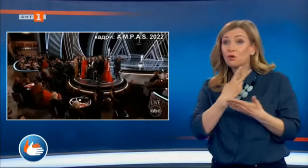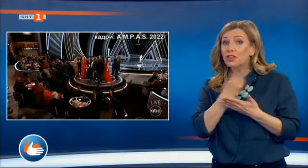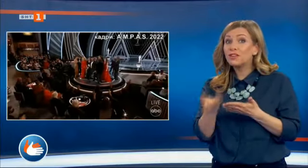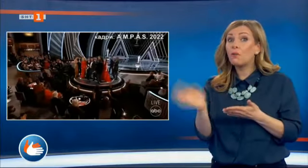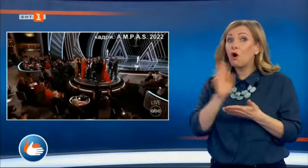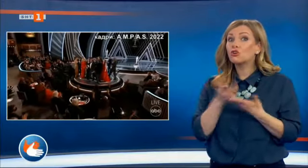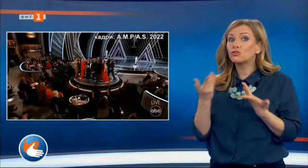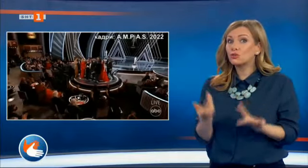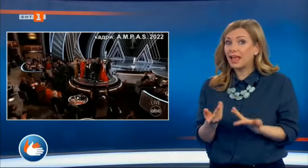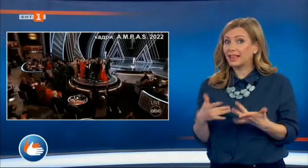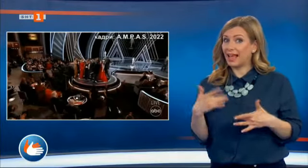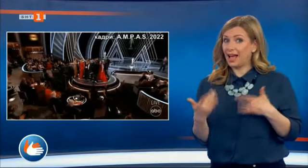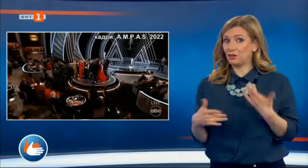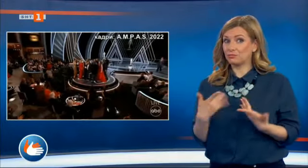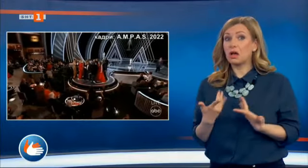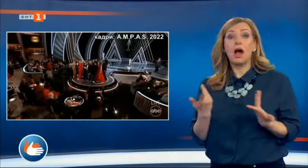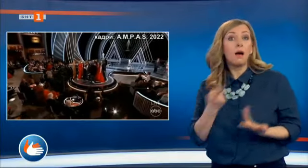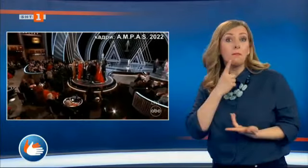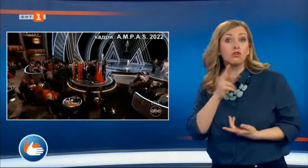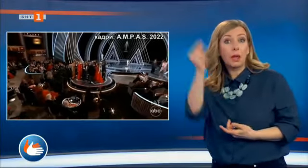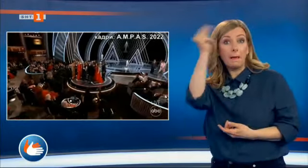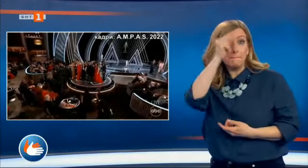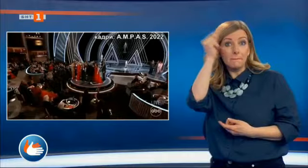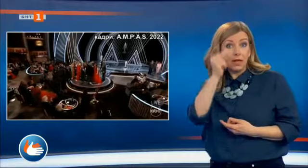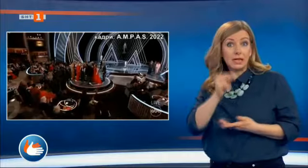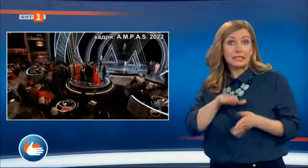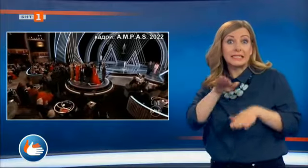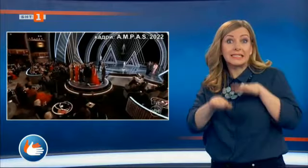техни превъблащения. А защо не и българска следа на червения килим?